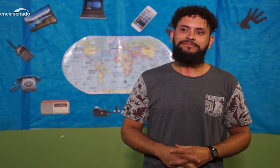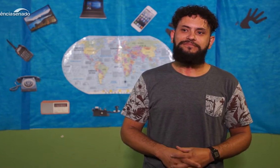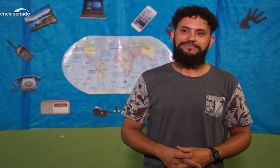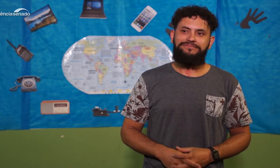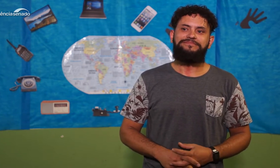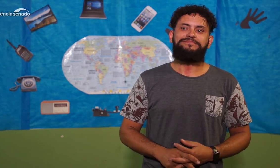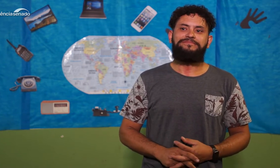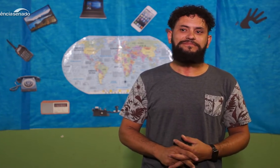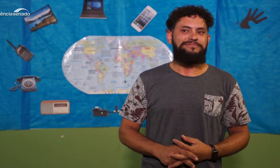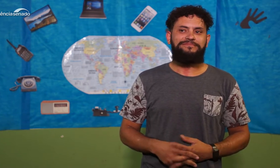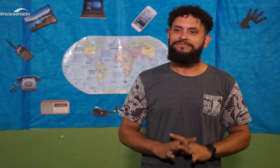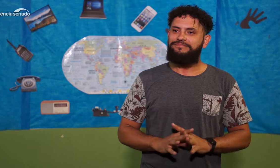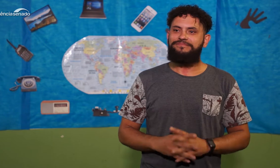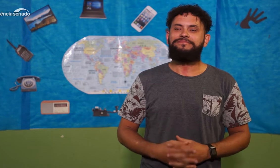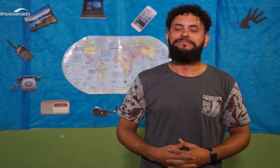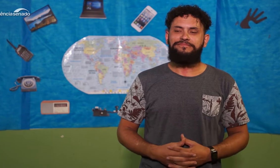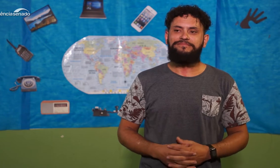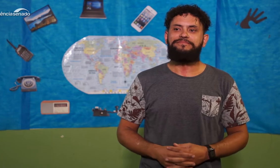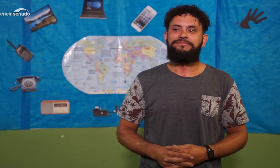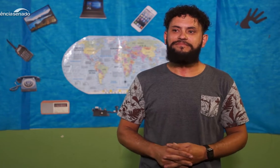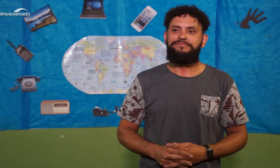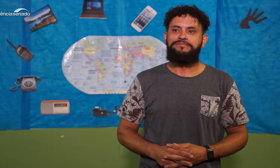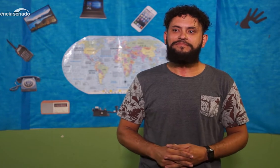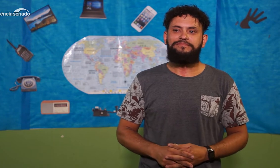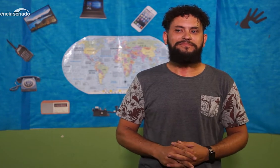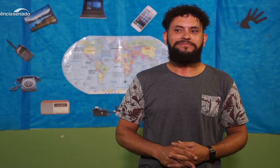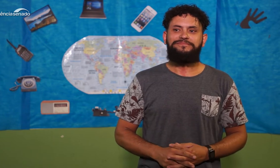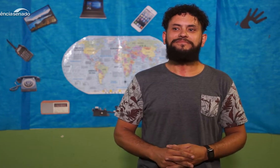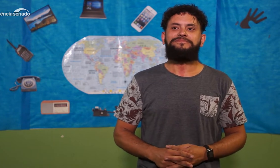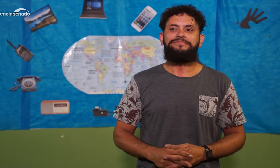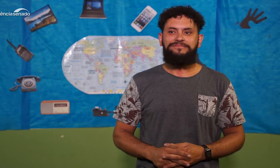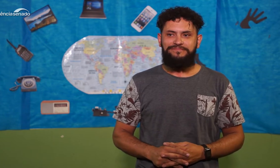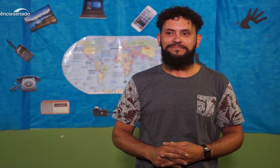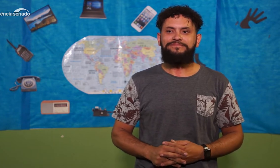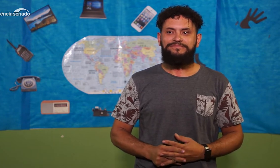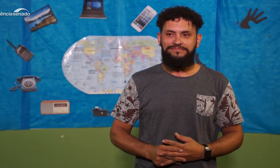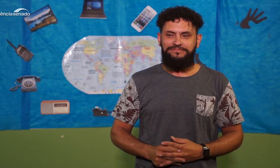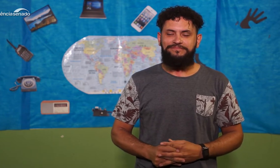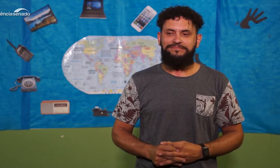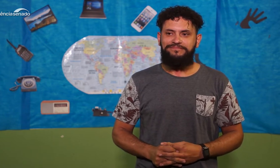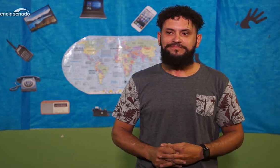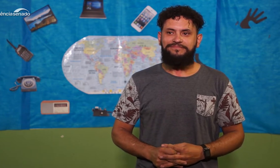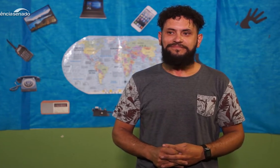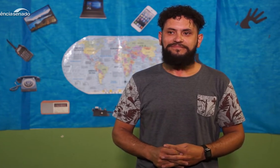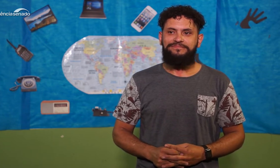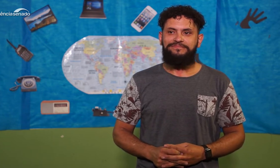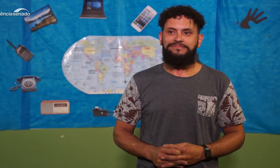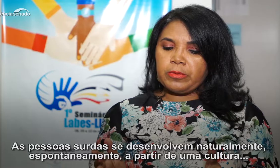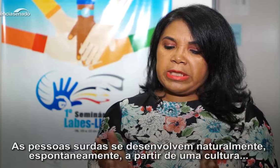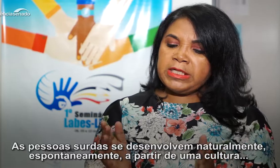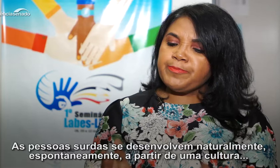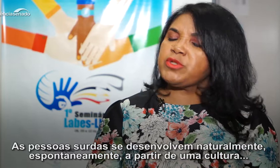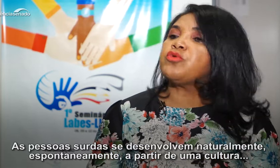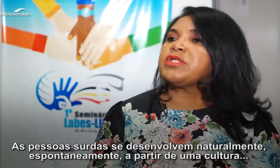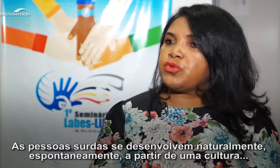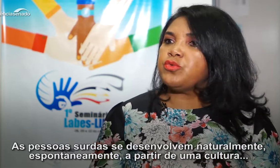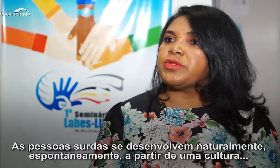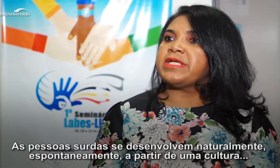outro, como seria a sociedade onde ele não conseguiria falar a língua dele. As pessoas surdas,